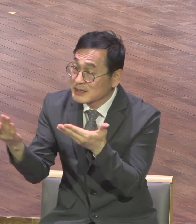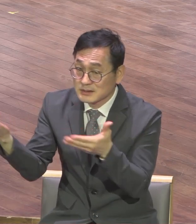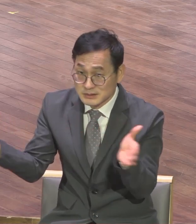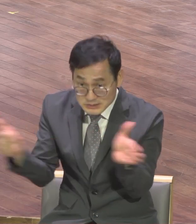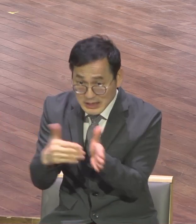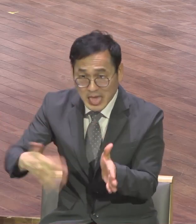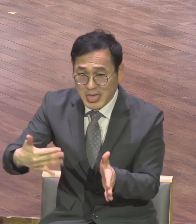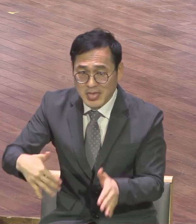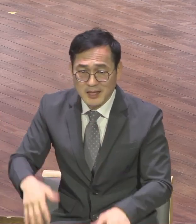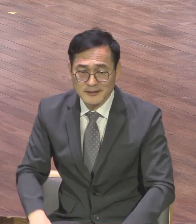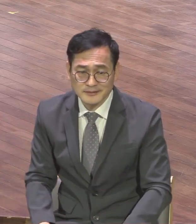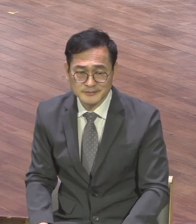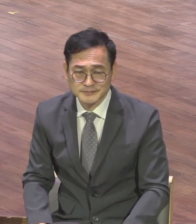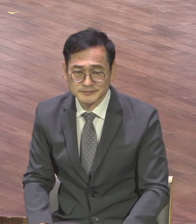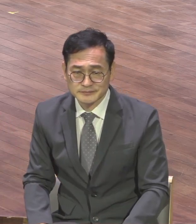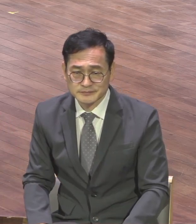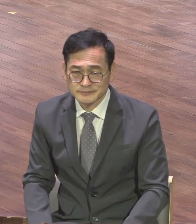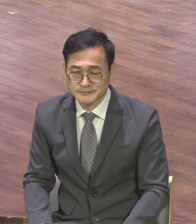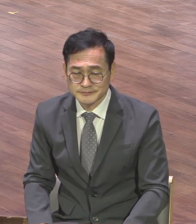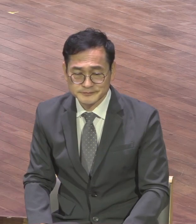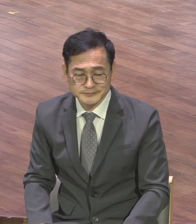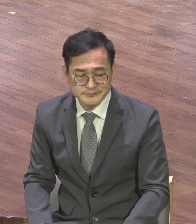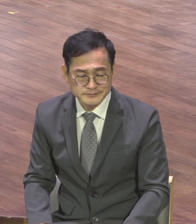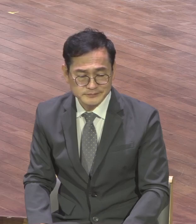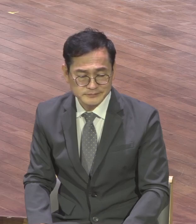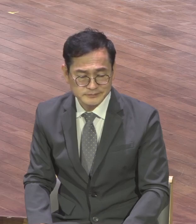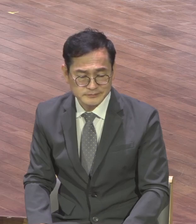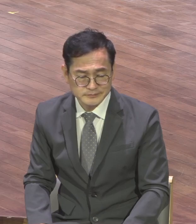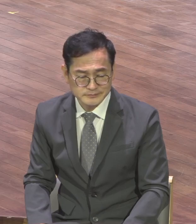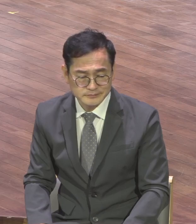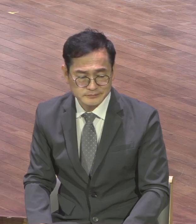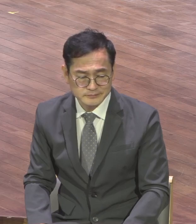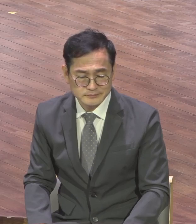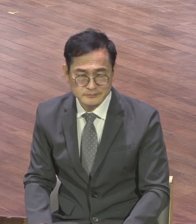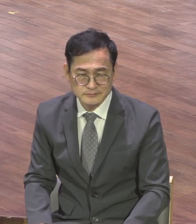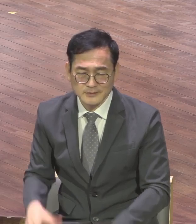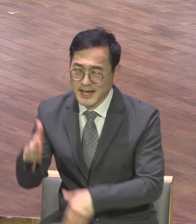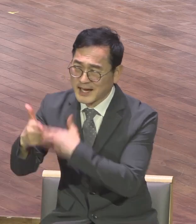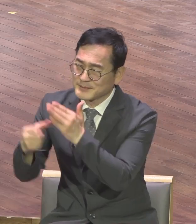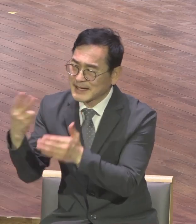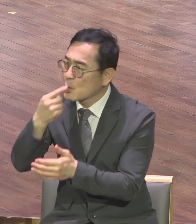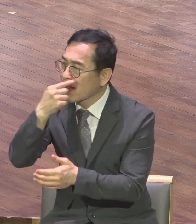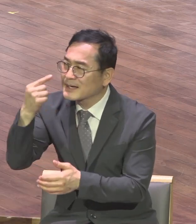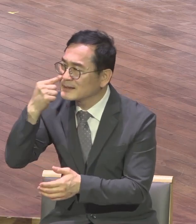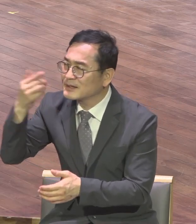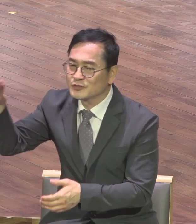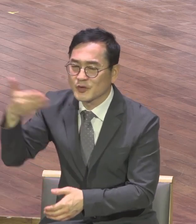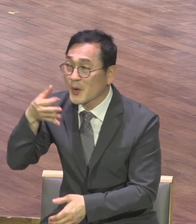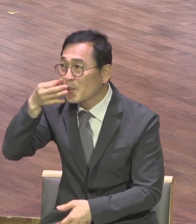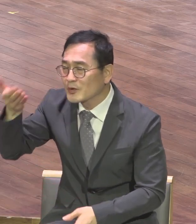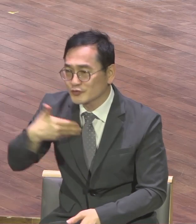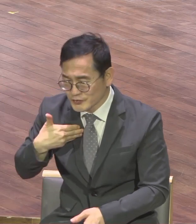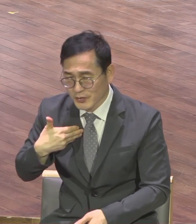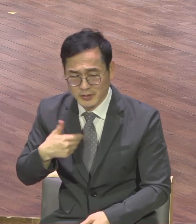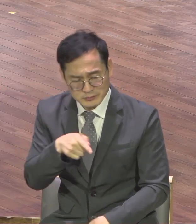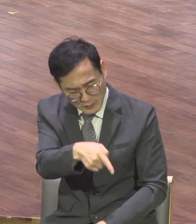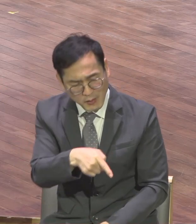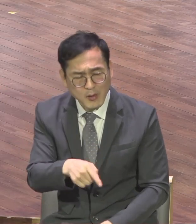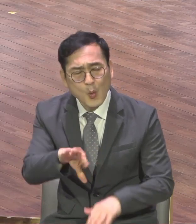때 절체처명 상황 가운데서 다시 확인시켜준 거예요 하나님 우리가 신앙생활 때 놓칠